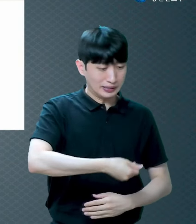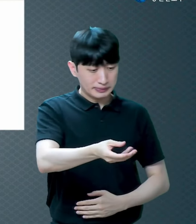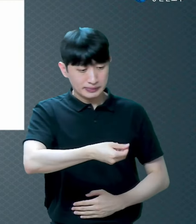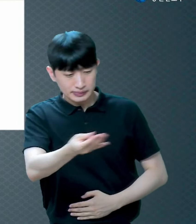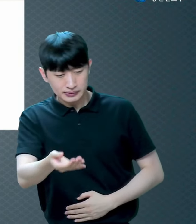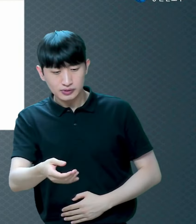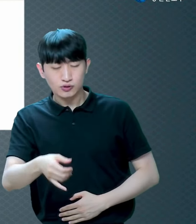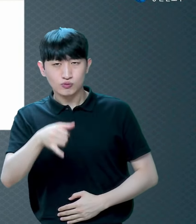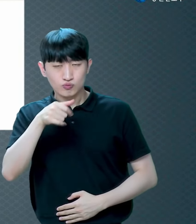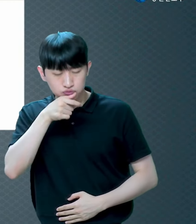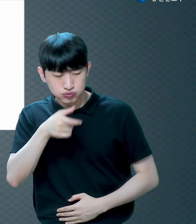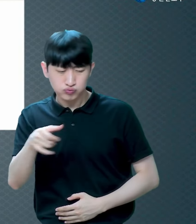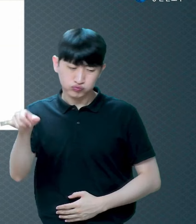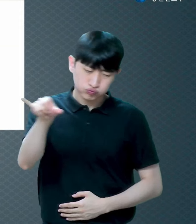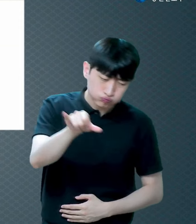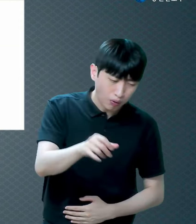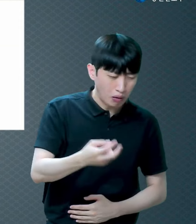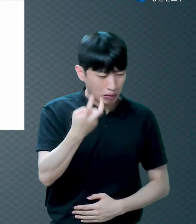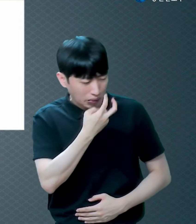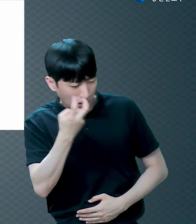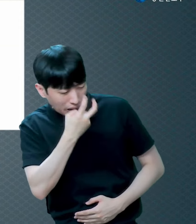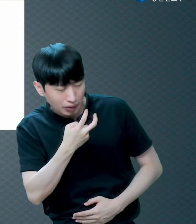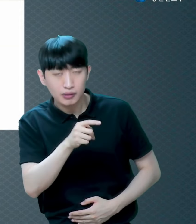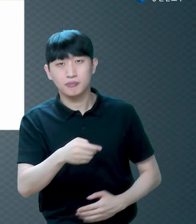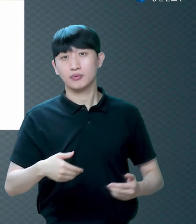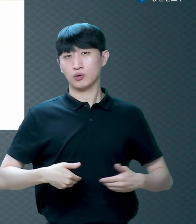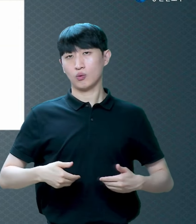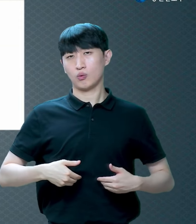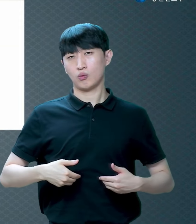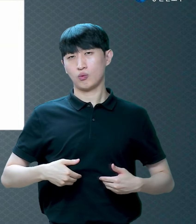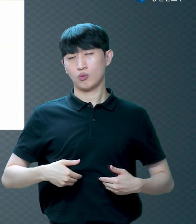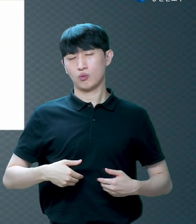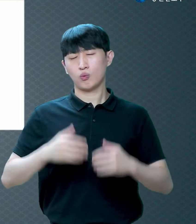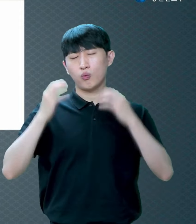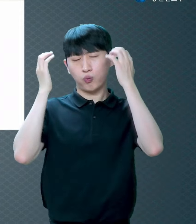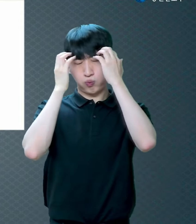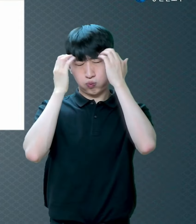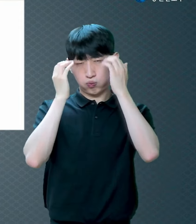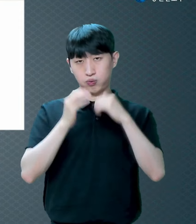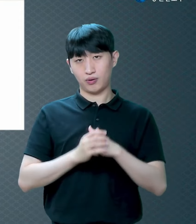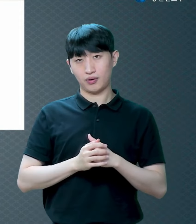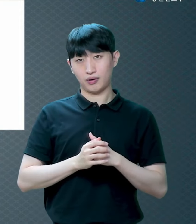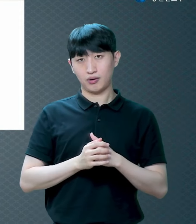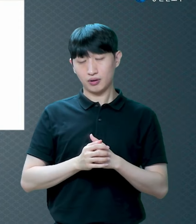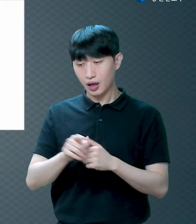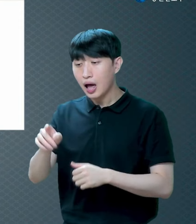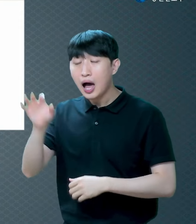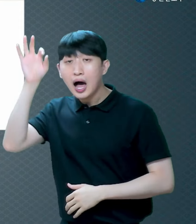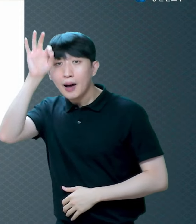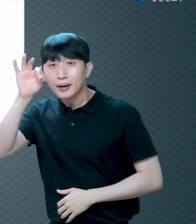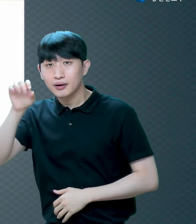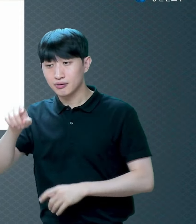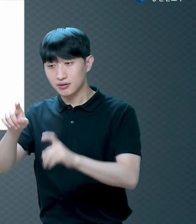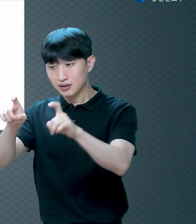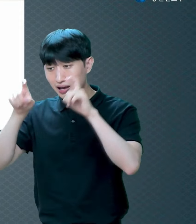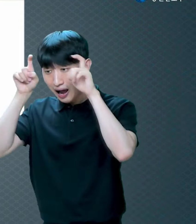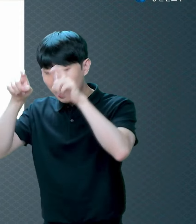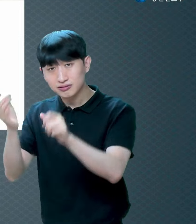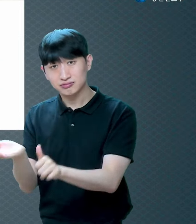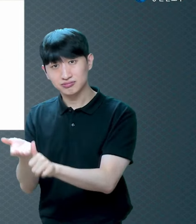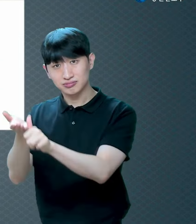얼마나 힘들어요 그런데 아벨은 양을 키우잖아요 할 일 뭐 있어요